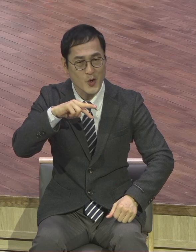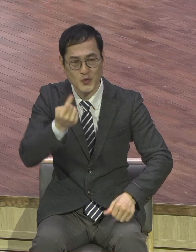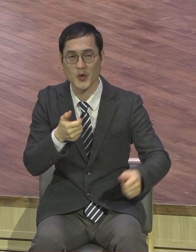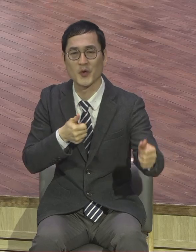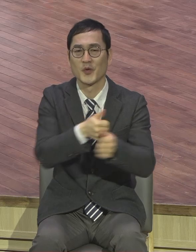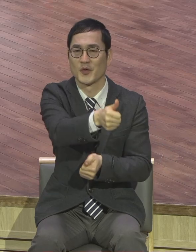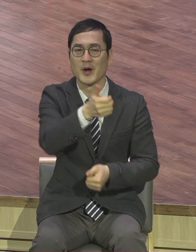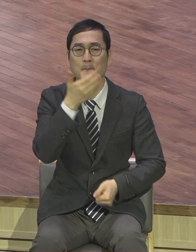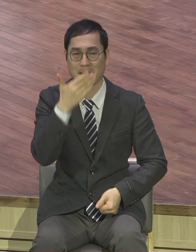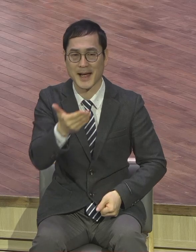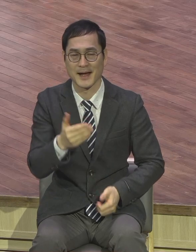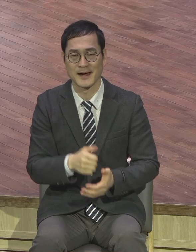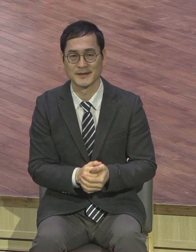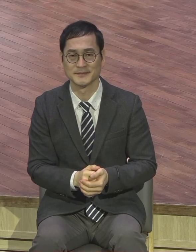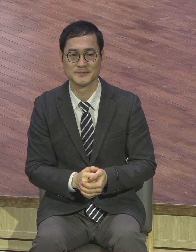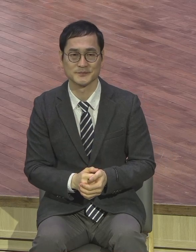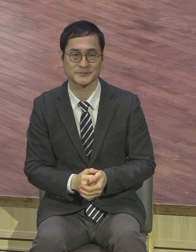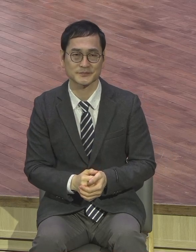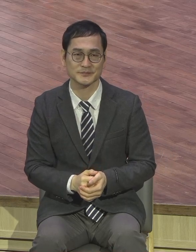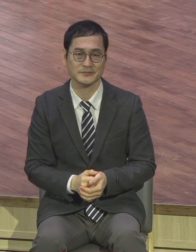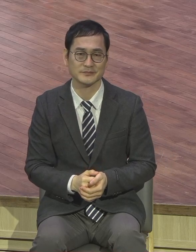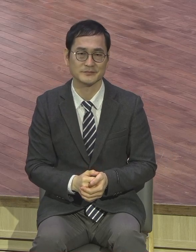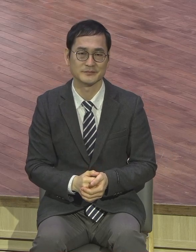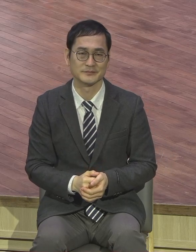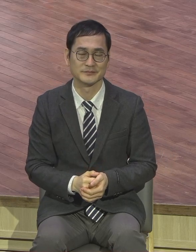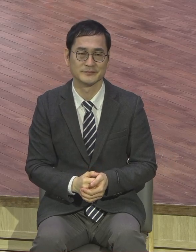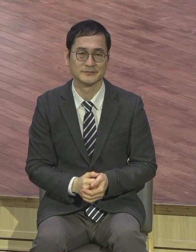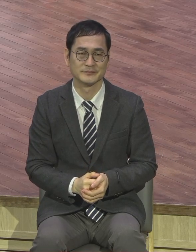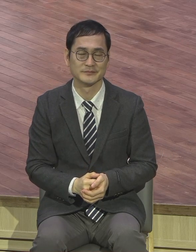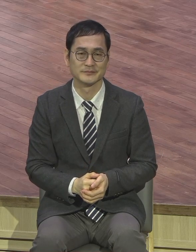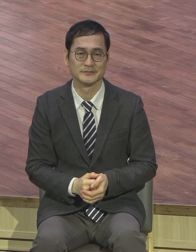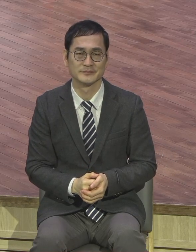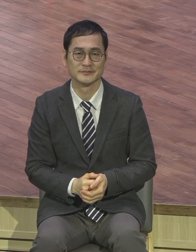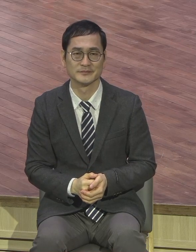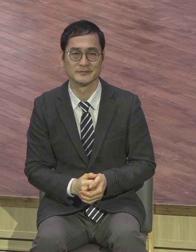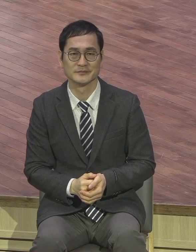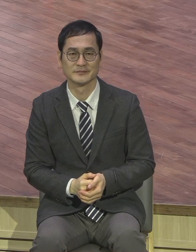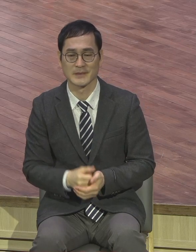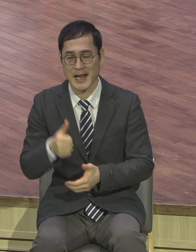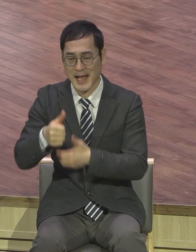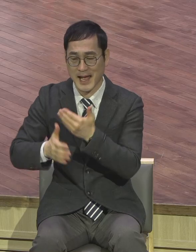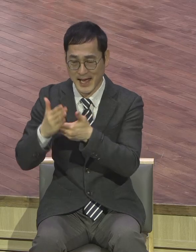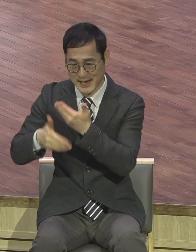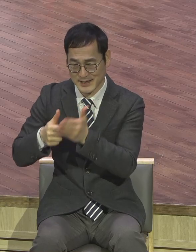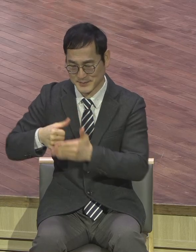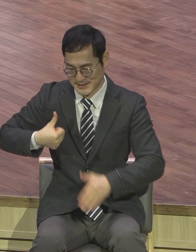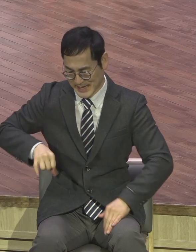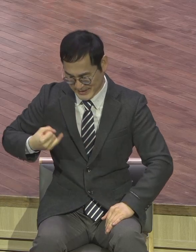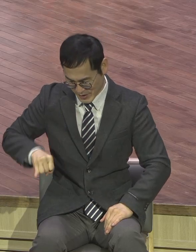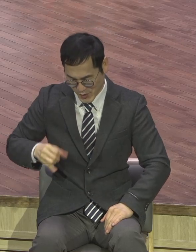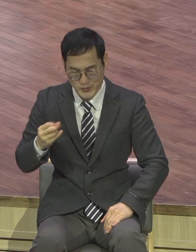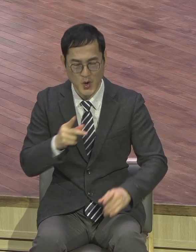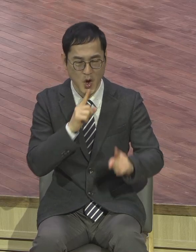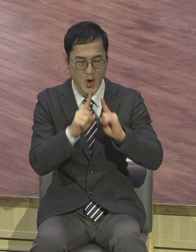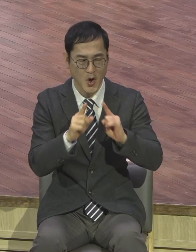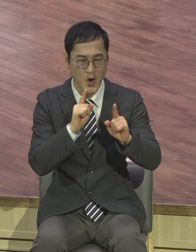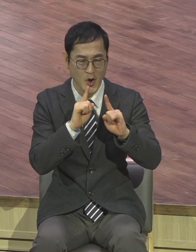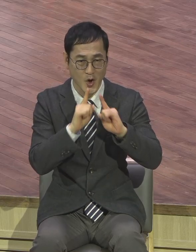그리고 봄 가진 하나님의 자녀와 이 은약 공동체인 교회에 끊임없이 우리는 세상